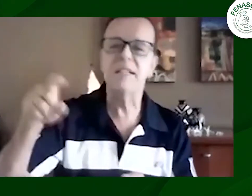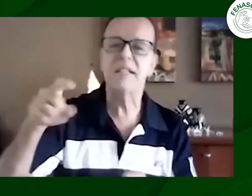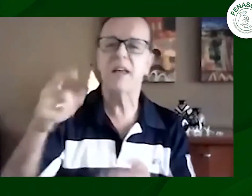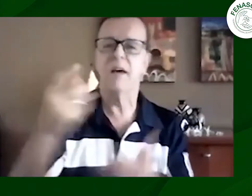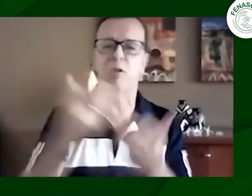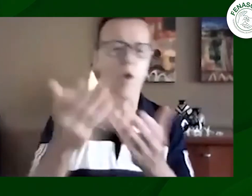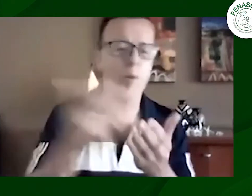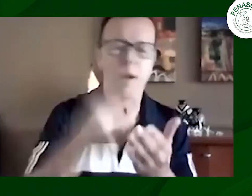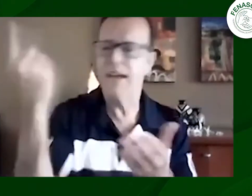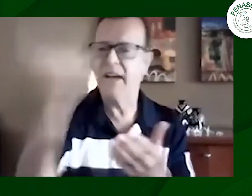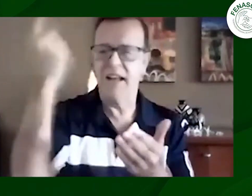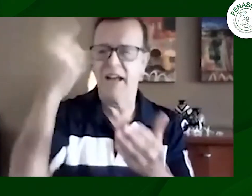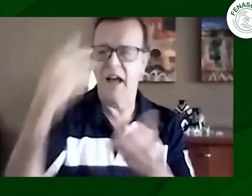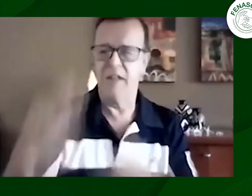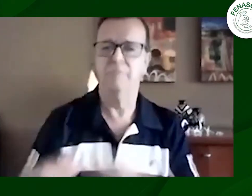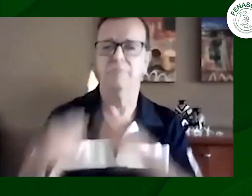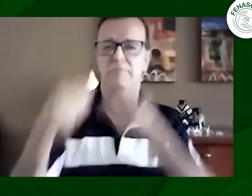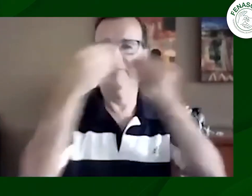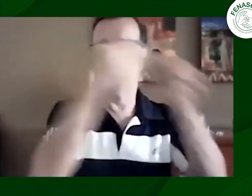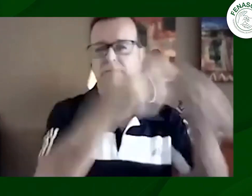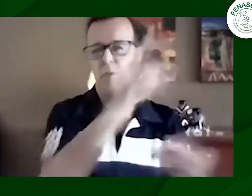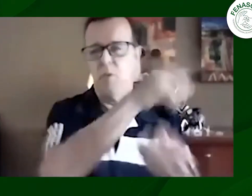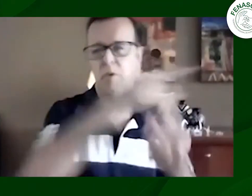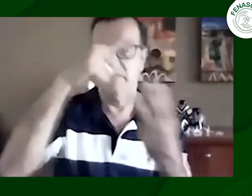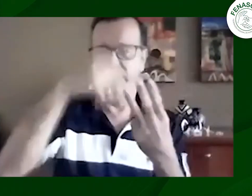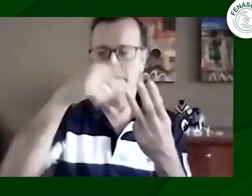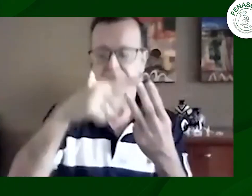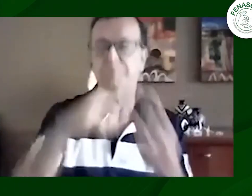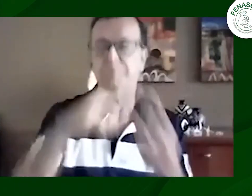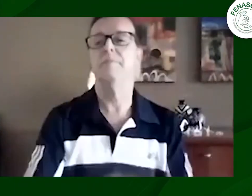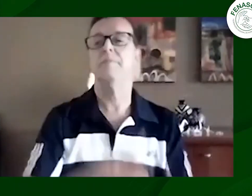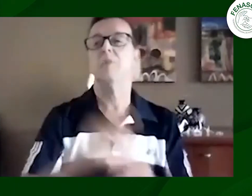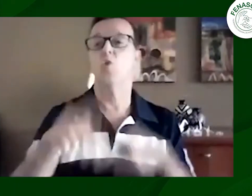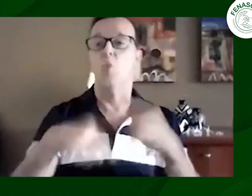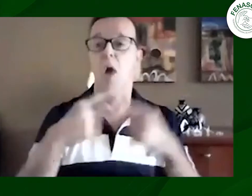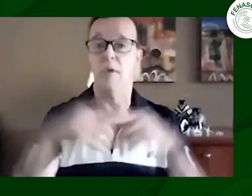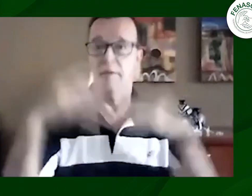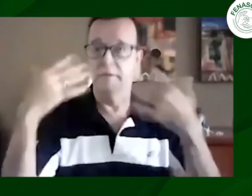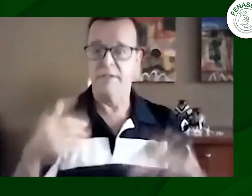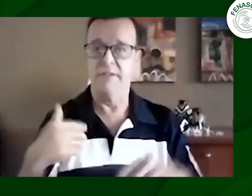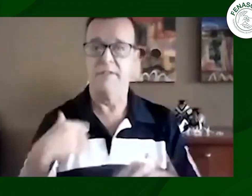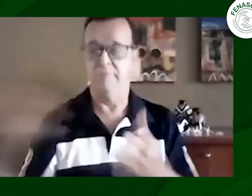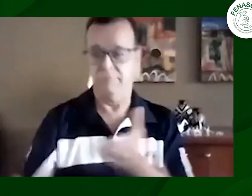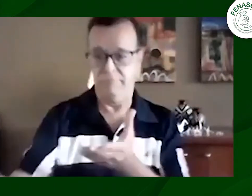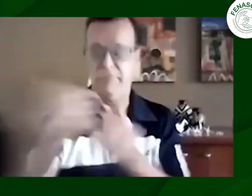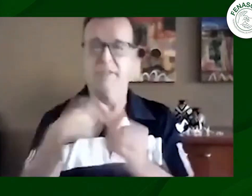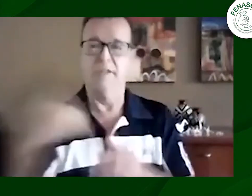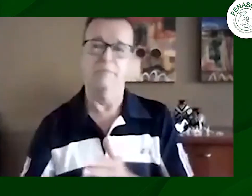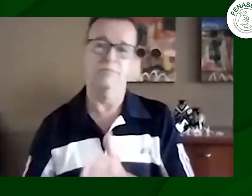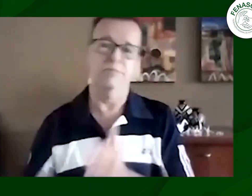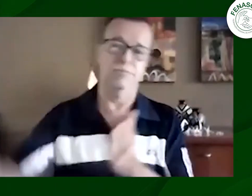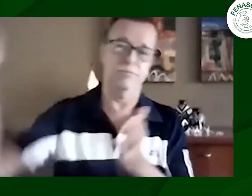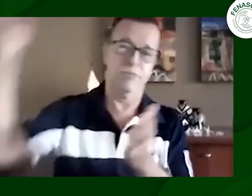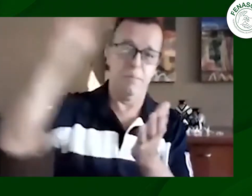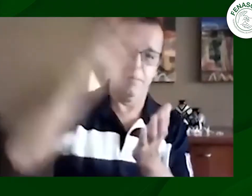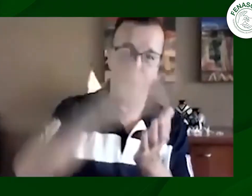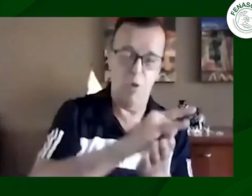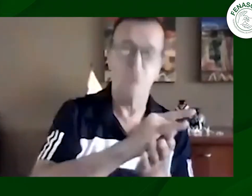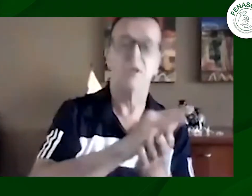este dinero con el fin de poder apoyar a las necesidades de la comunidad frente a este plantón después de